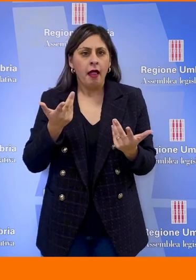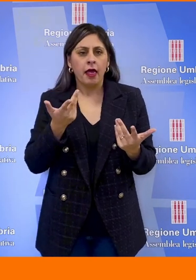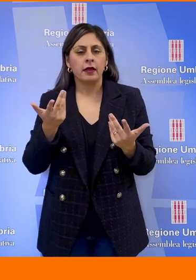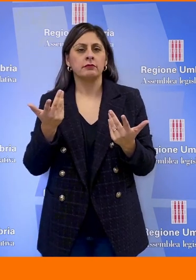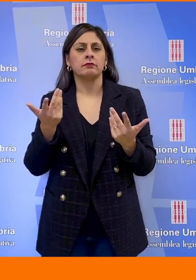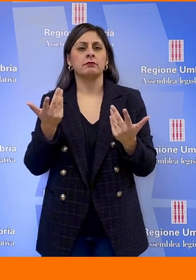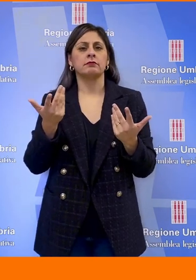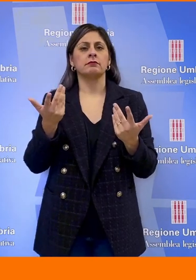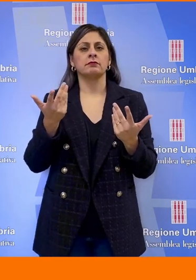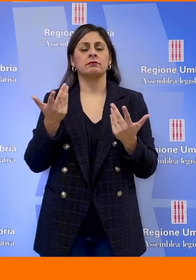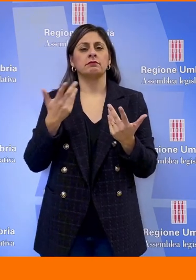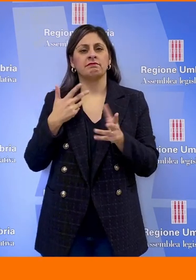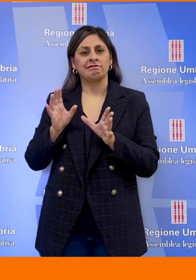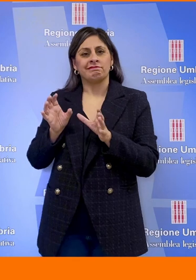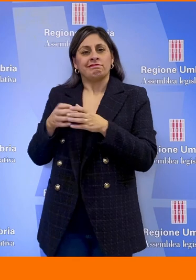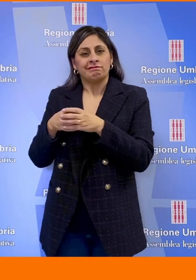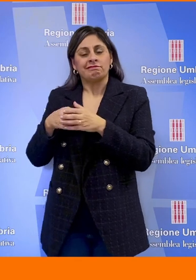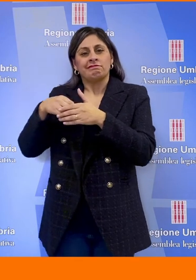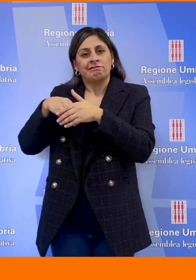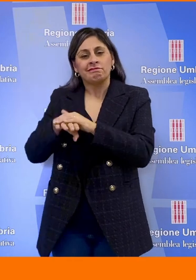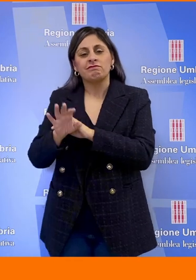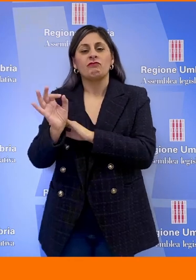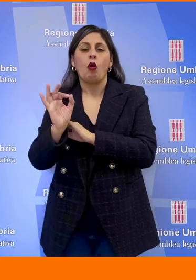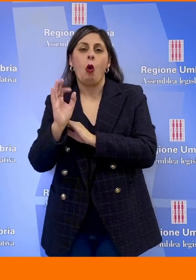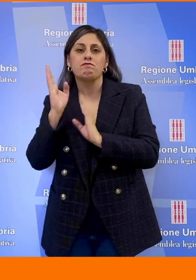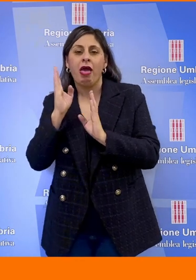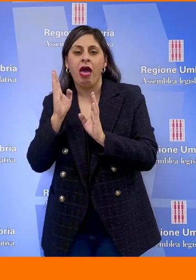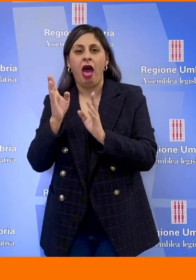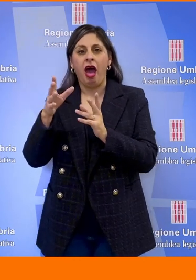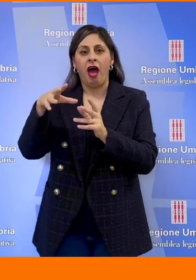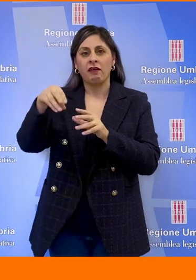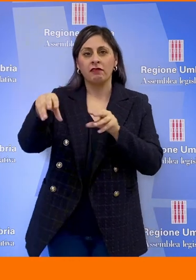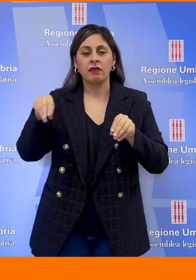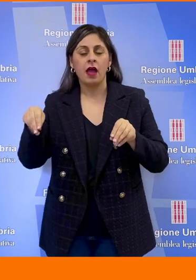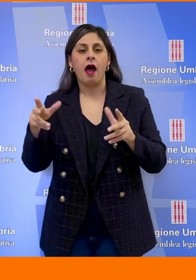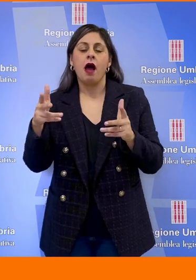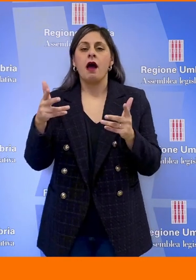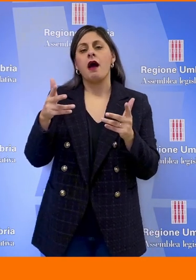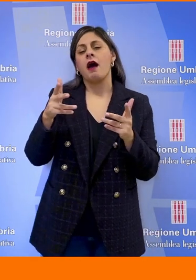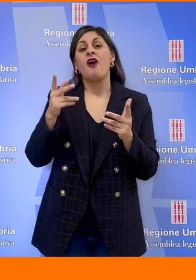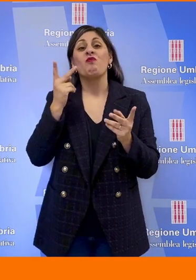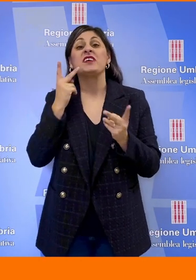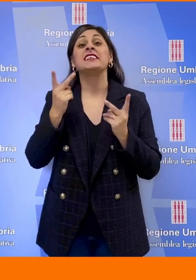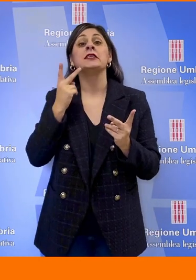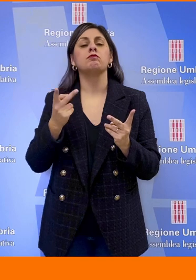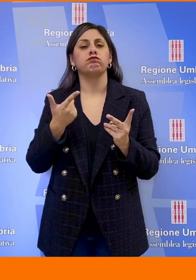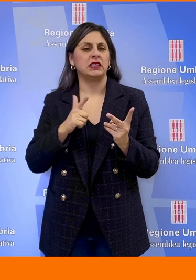associazioni mafiose apparentemente visibili e quindi certamente